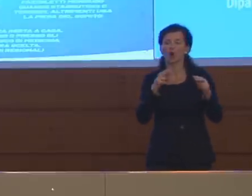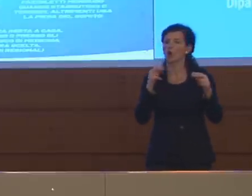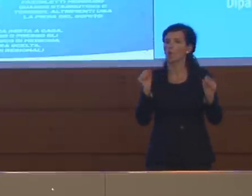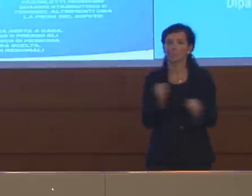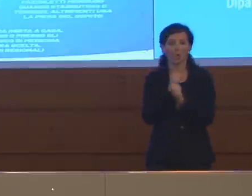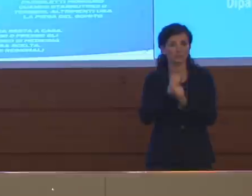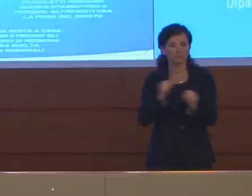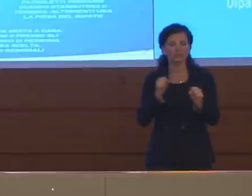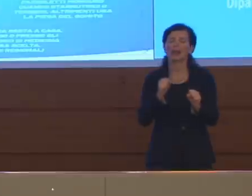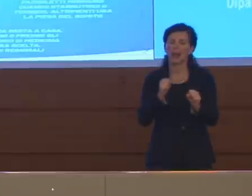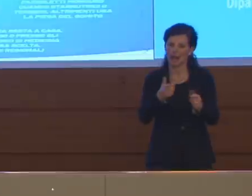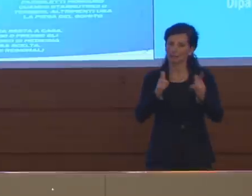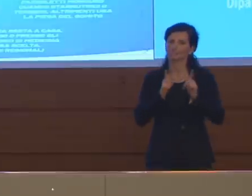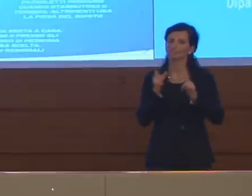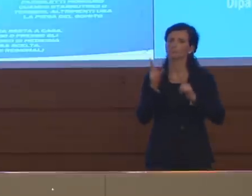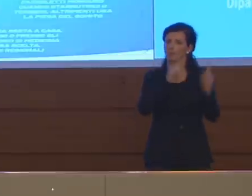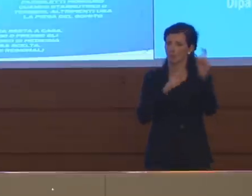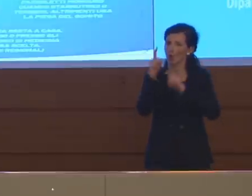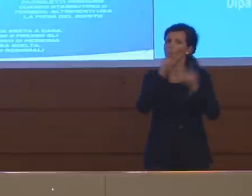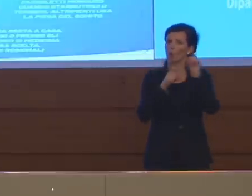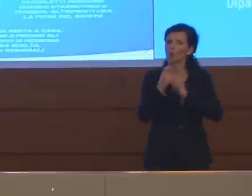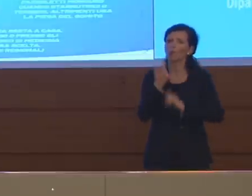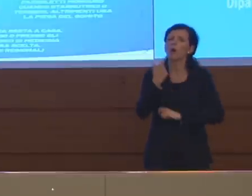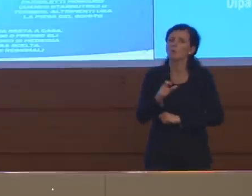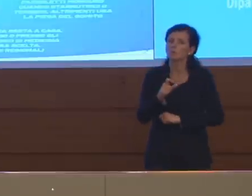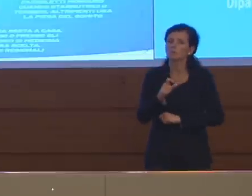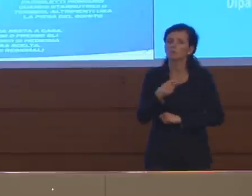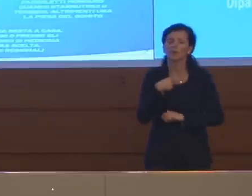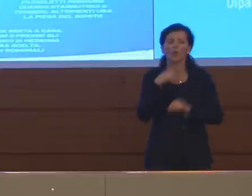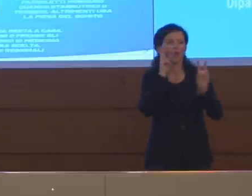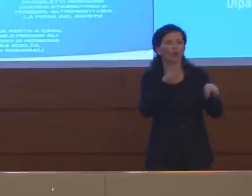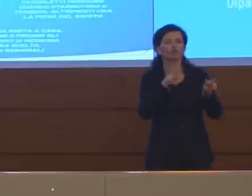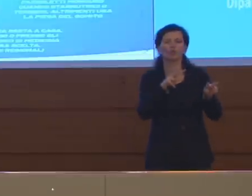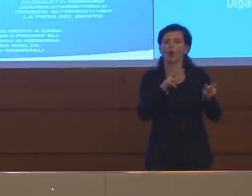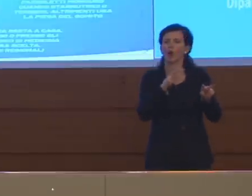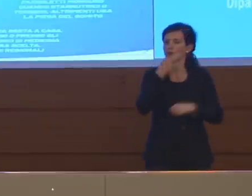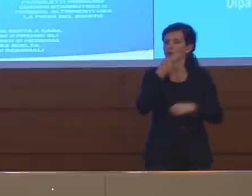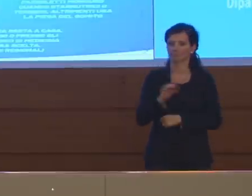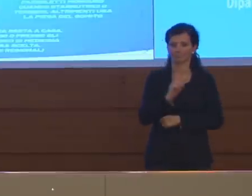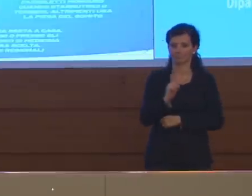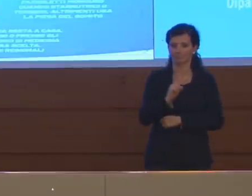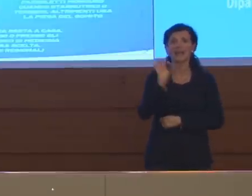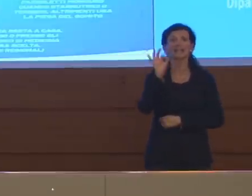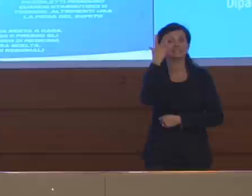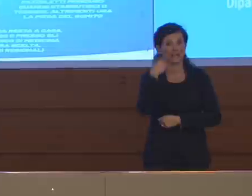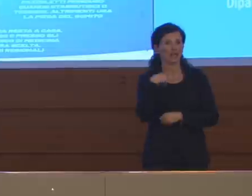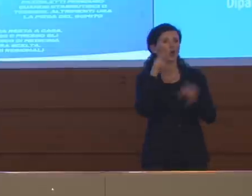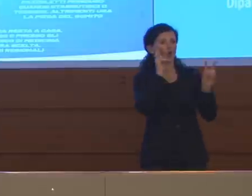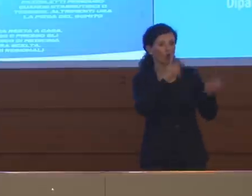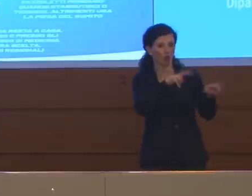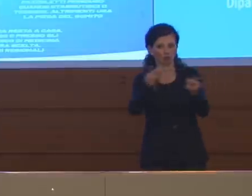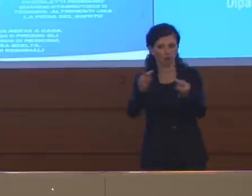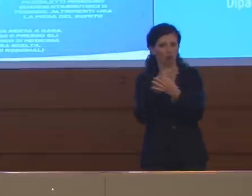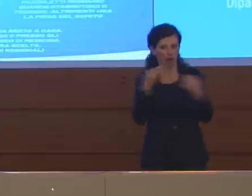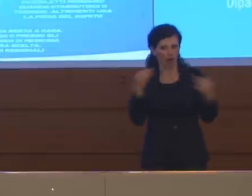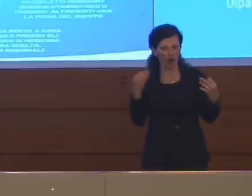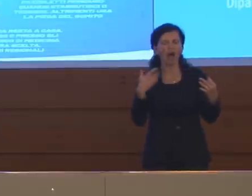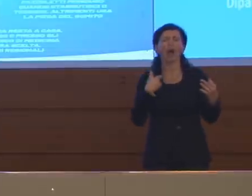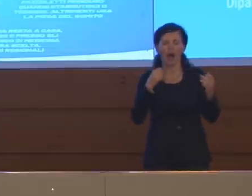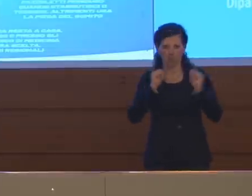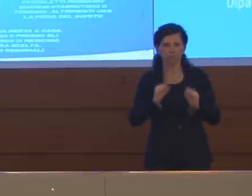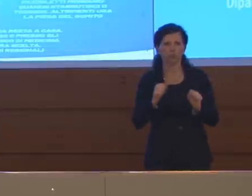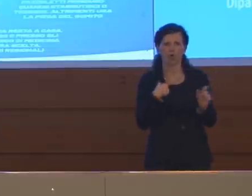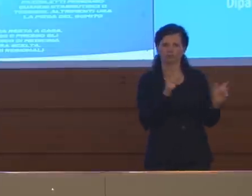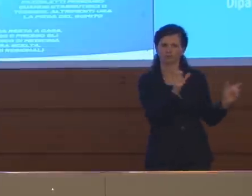più noi tutti, perché vuol dire che non stai controllando quello che avviene. Tanto più riesci invece ad essere puntuale nel controllare, e tanto più ti puoi permettere di